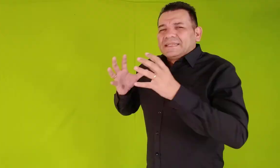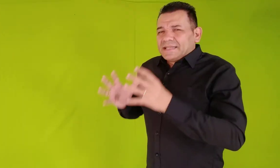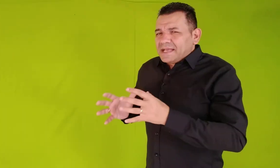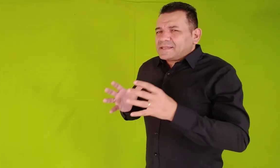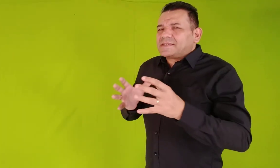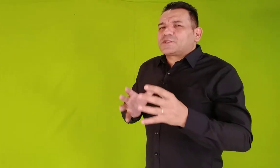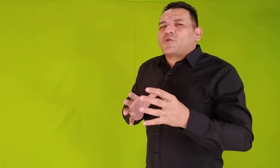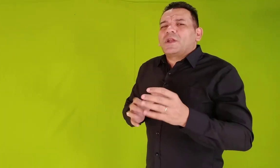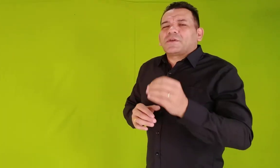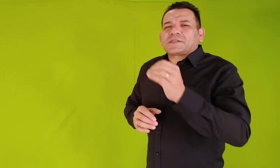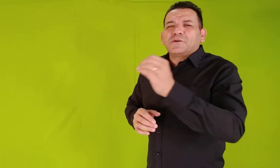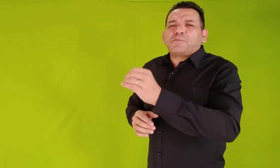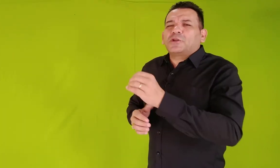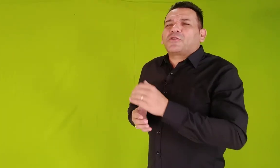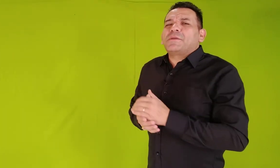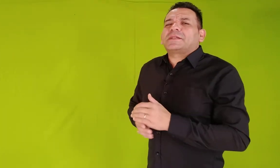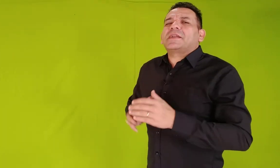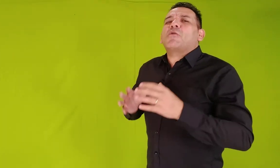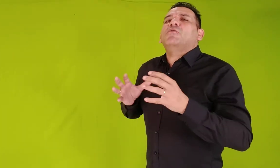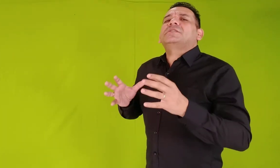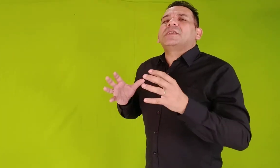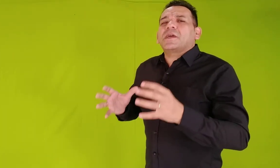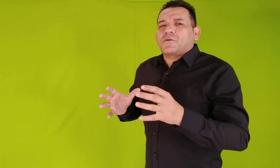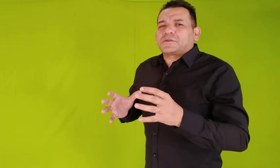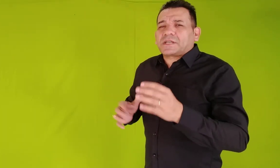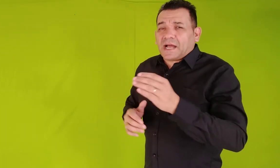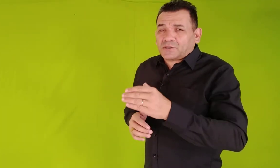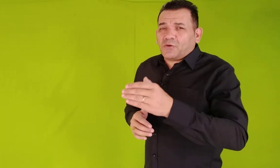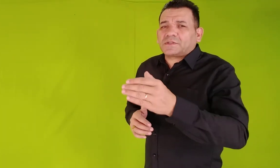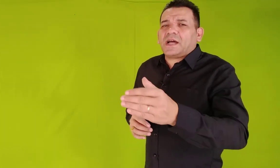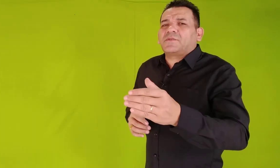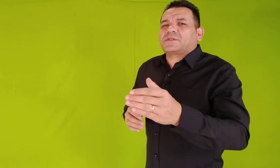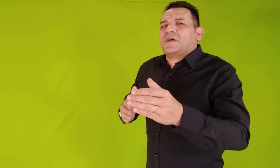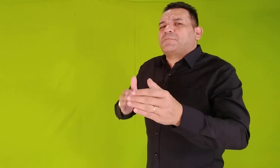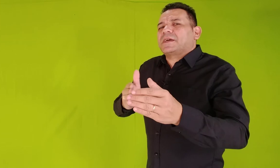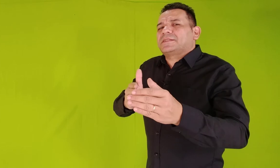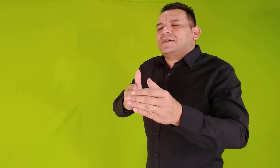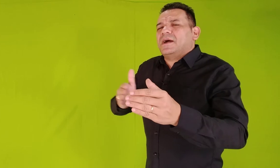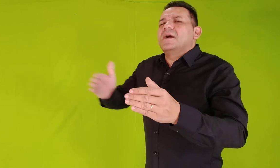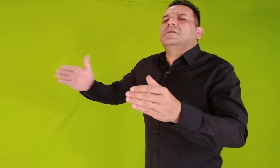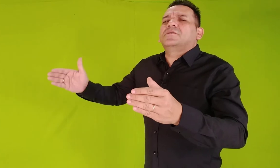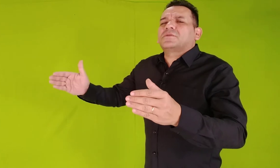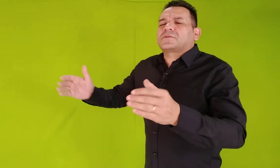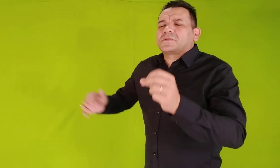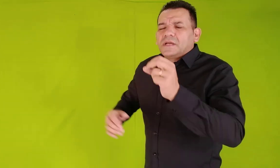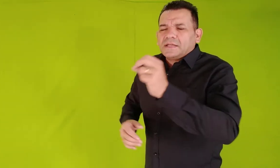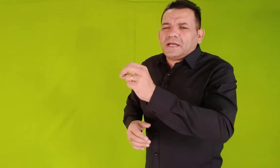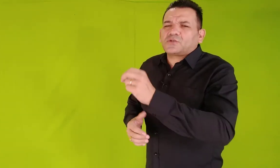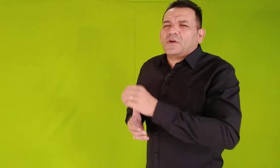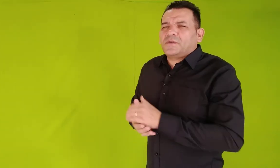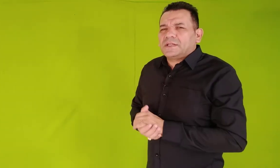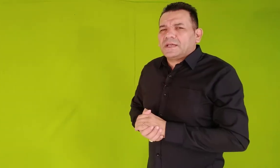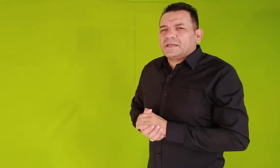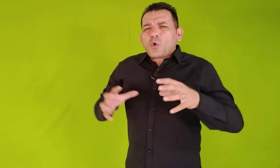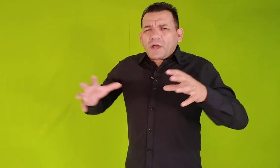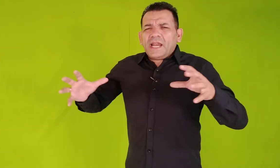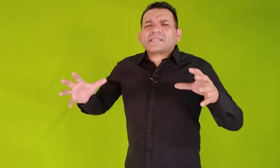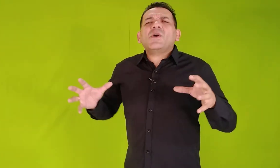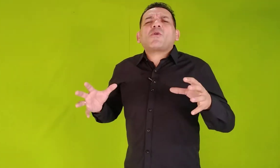Nessas escolhas você não pode cometer alguns erros, caso contrário você vai perder anos da sua vida. Com relação a